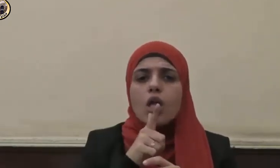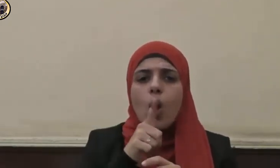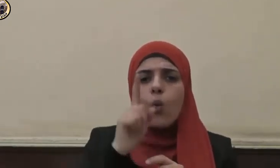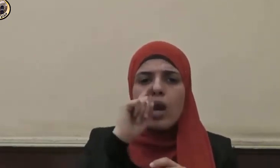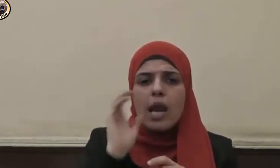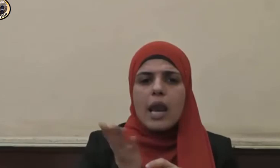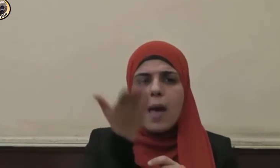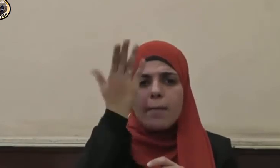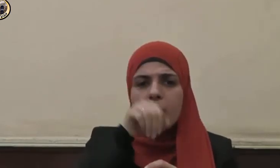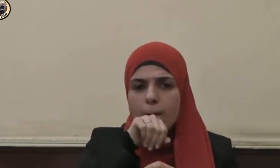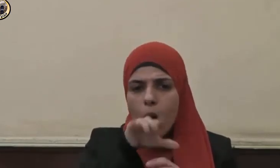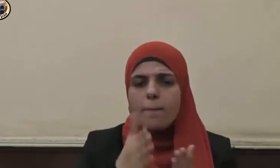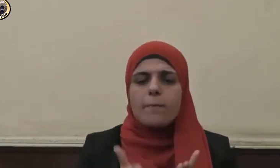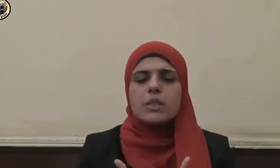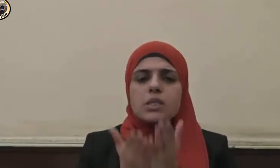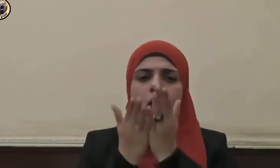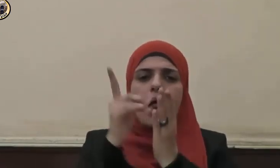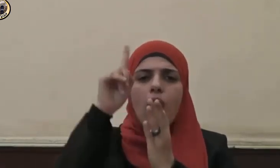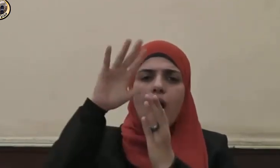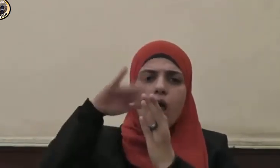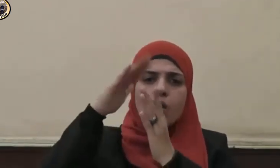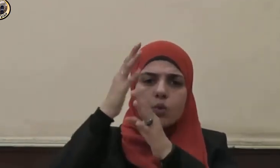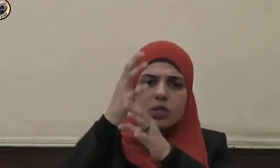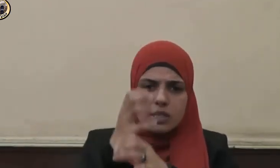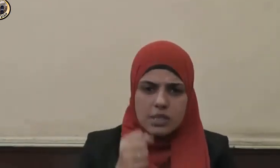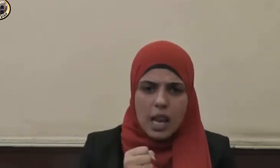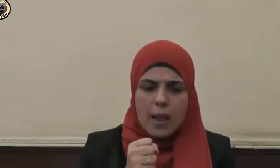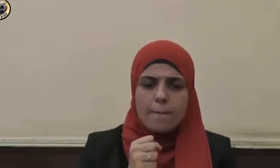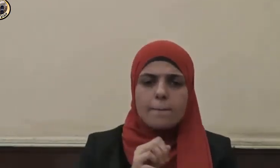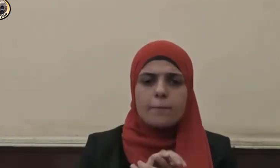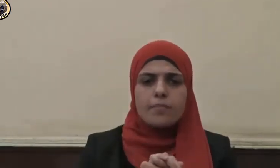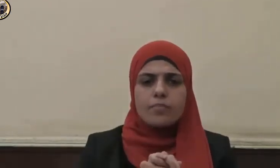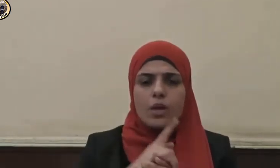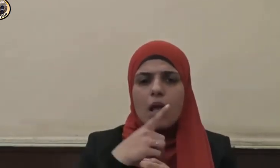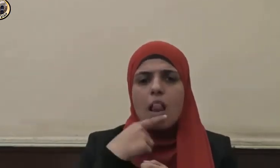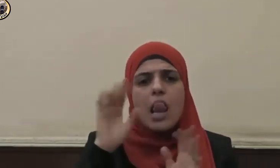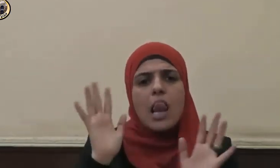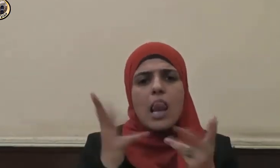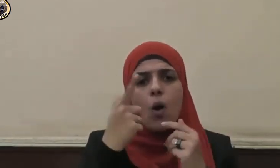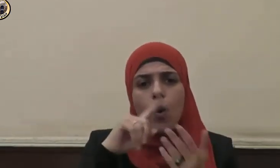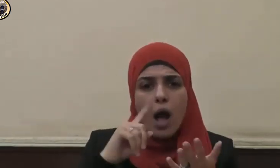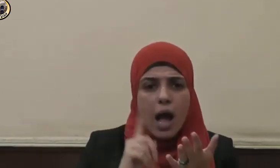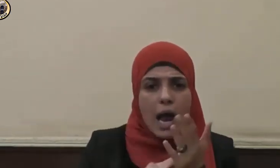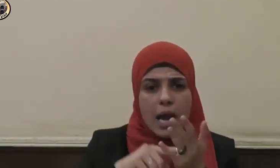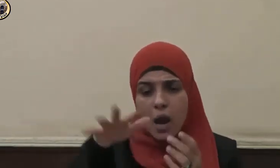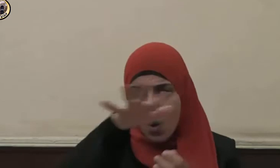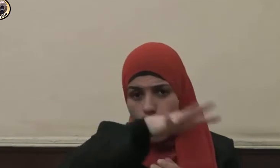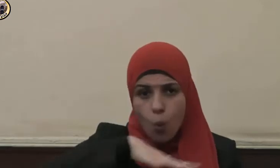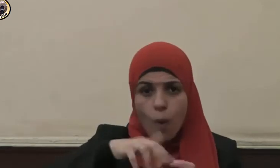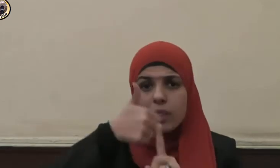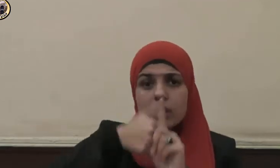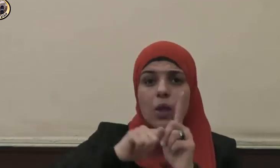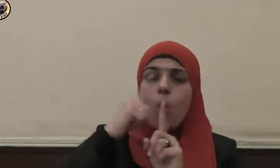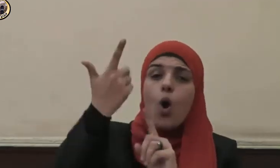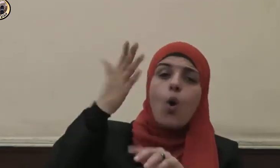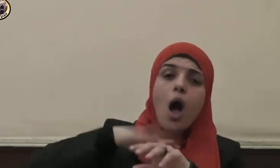صلى الله عليه وسلم لو أنكم تتوكلون على الله حق